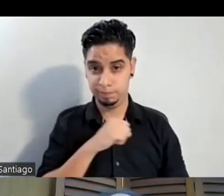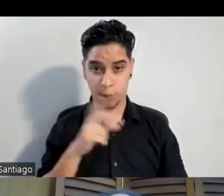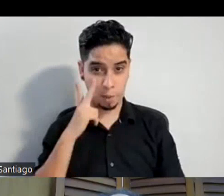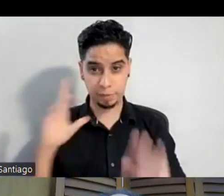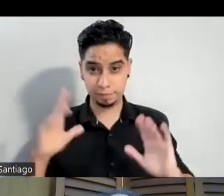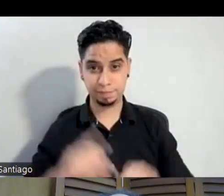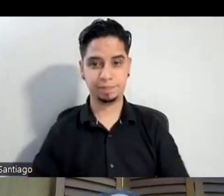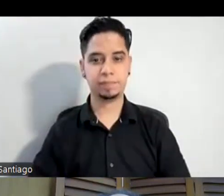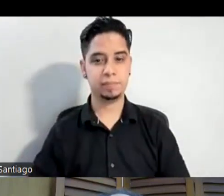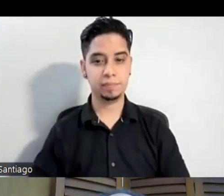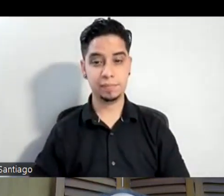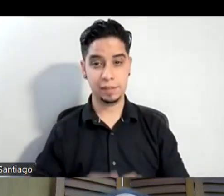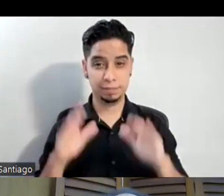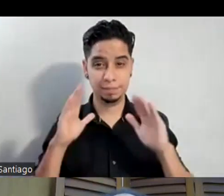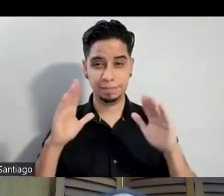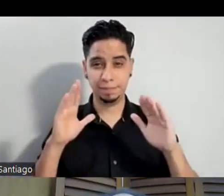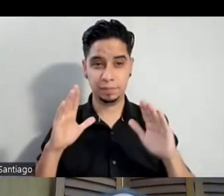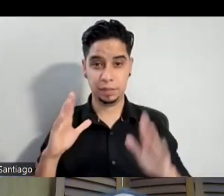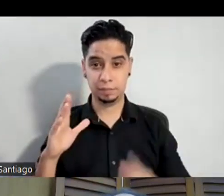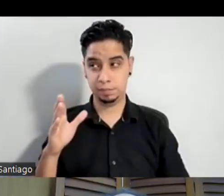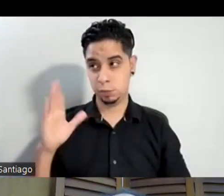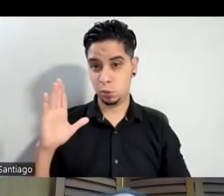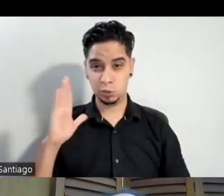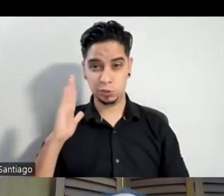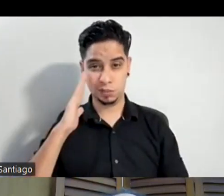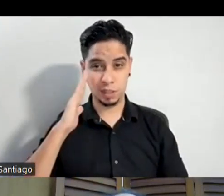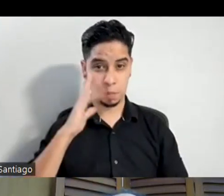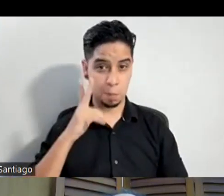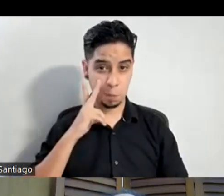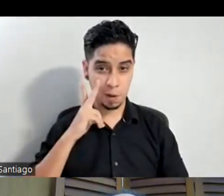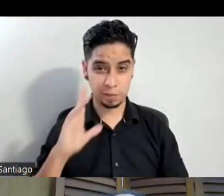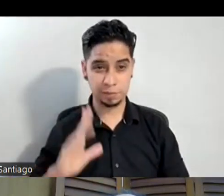Escucha bien. Bueno, sabrá Dios porque, bueno, hay gente que las pega.